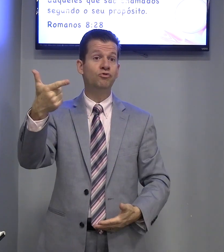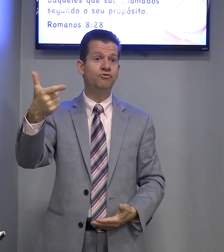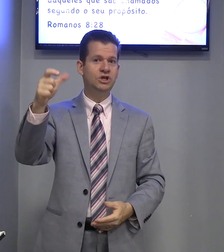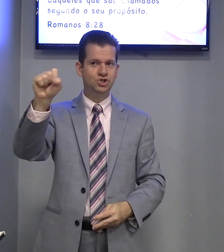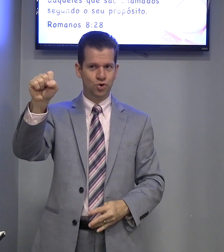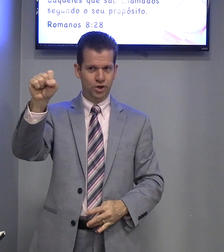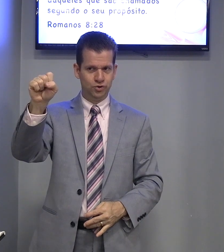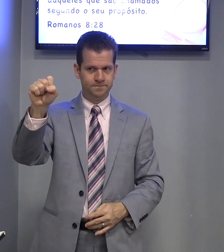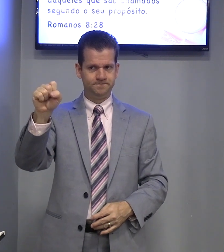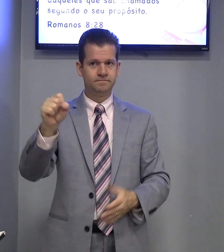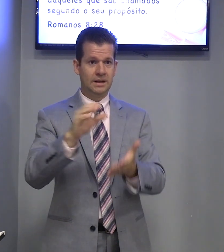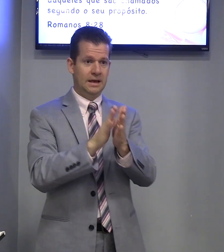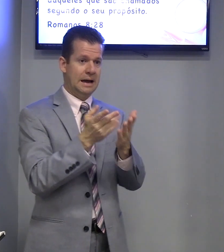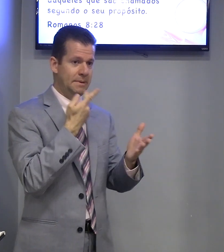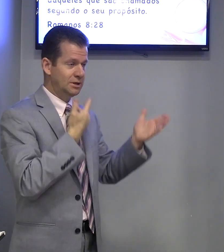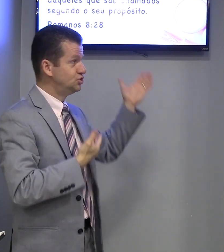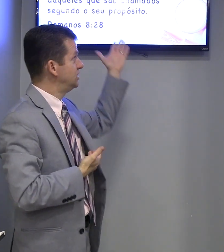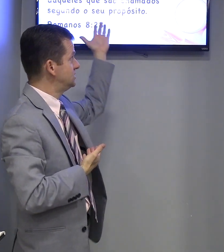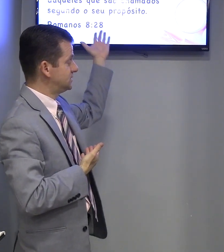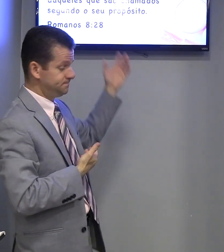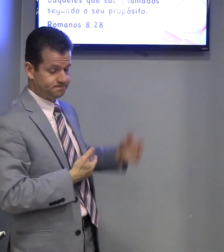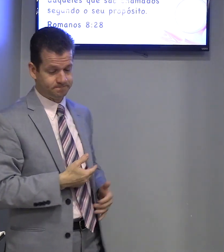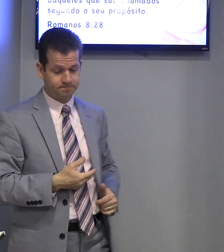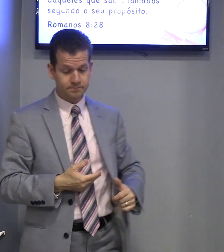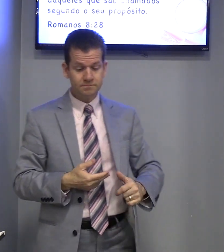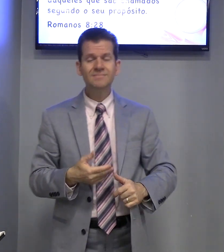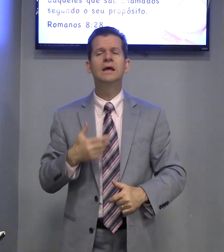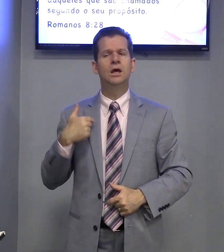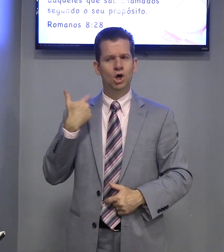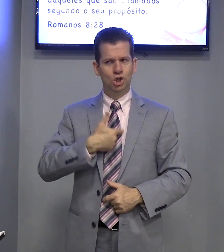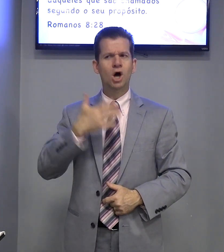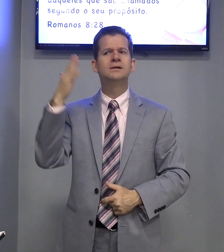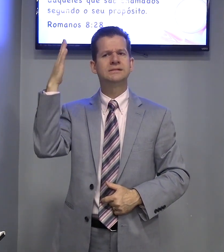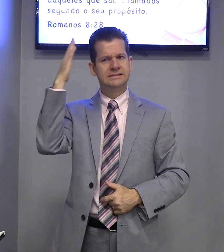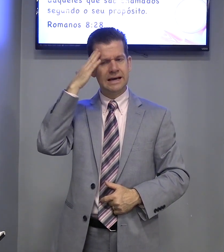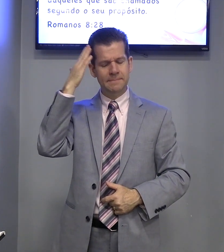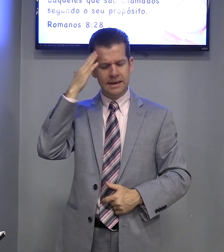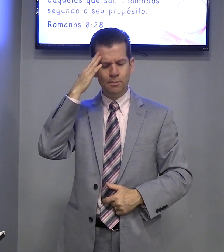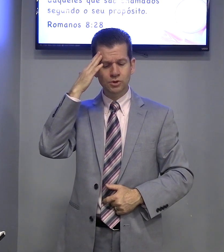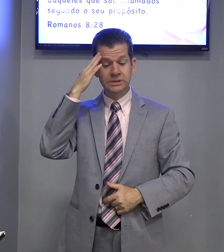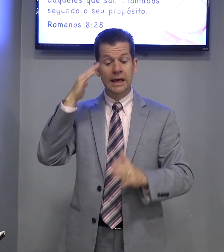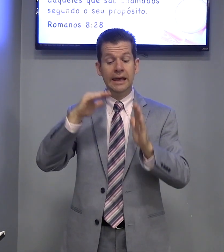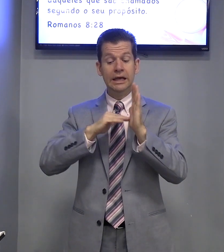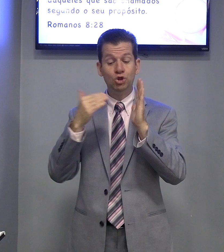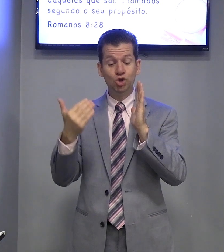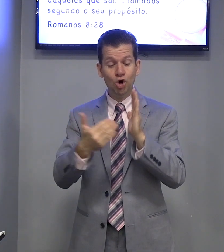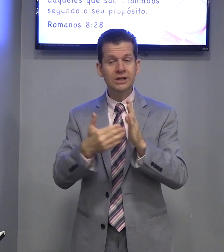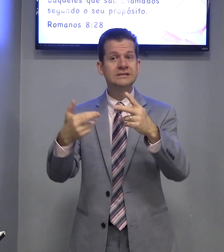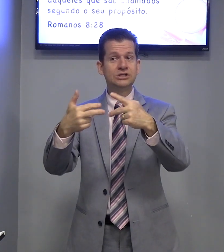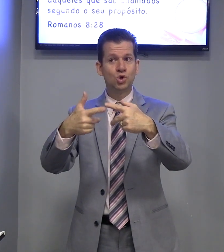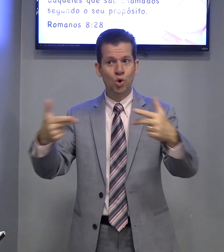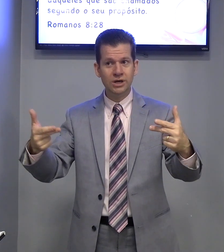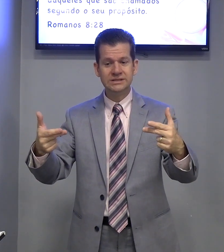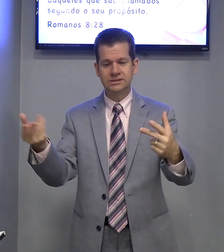28. A Bíblia diz. Nós sabemos que todas as coisas